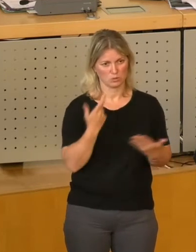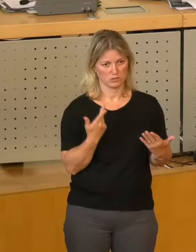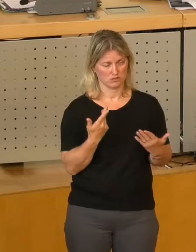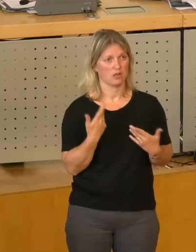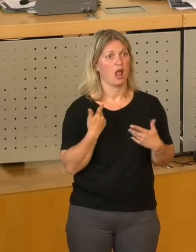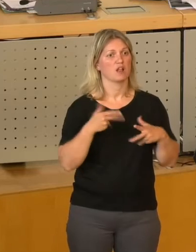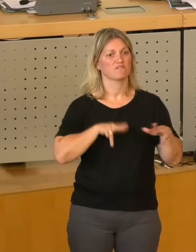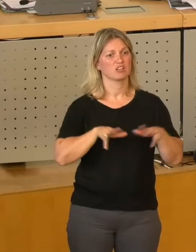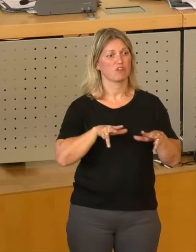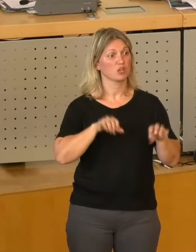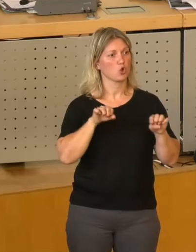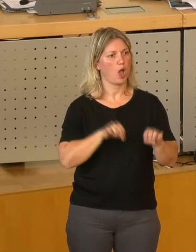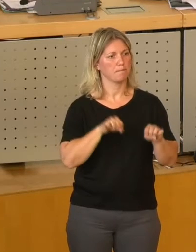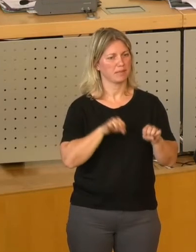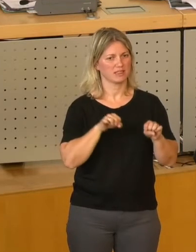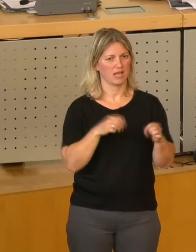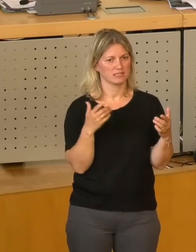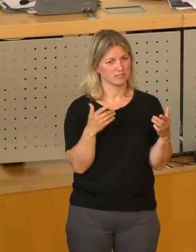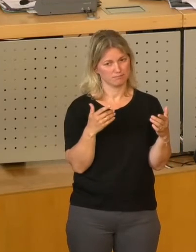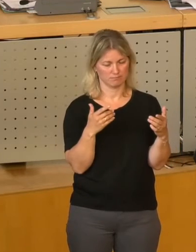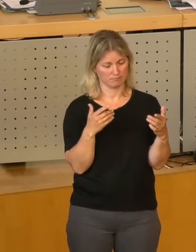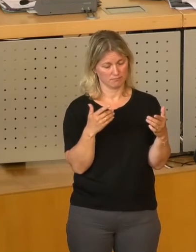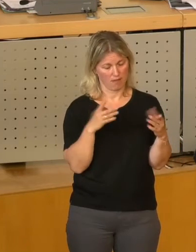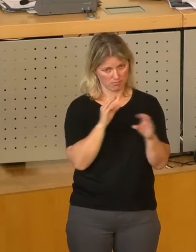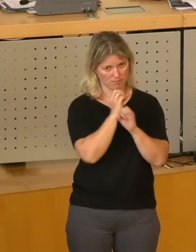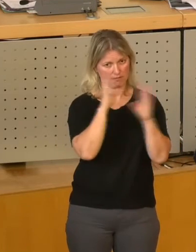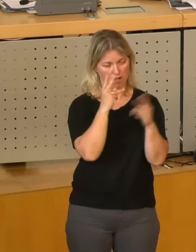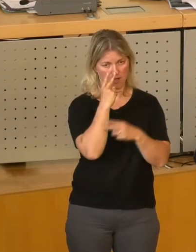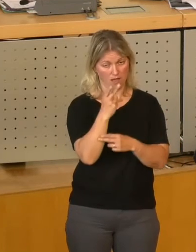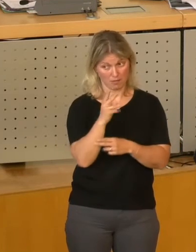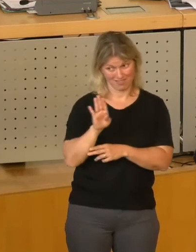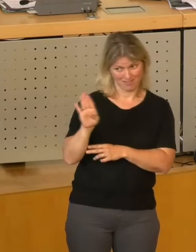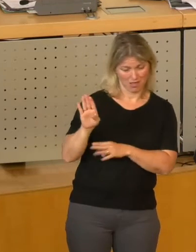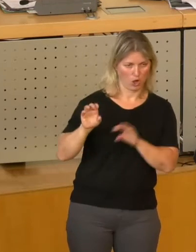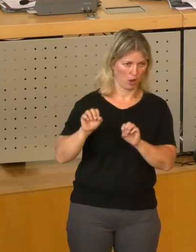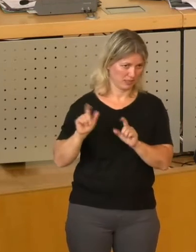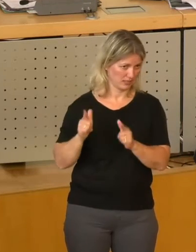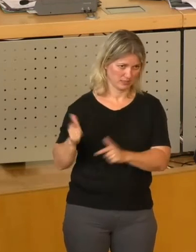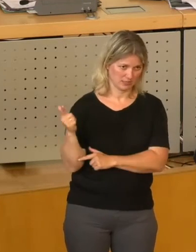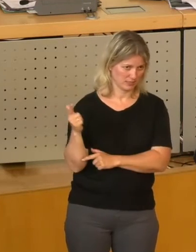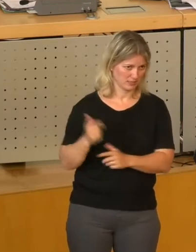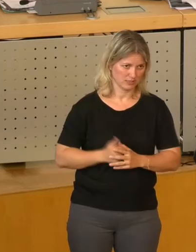wirtschaftlichen Kompetenz in dieser Stadt nun eindeutig beantwortet. Bei Ihnen liegt sie jedenfalls nicht.